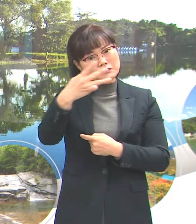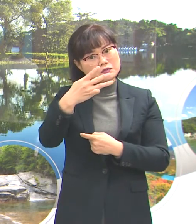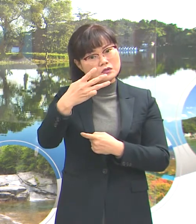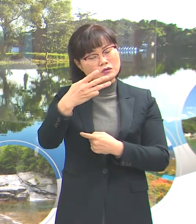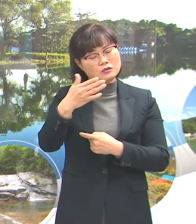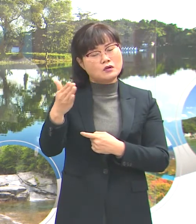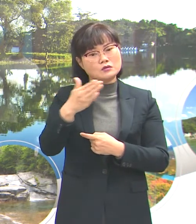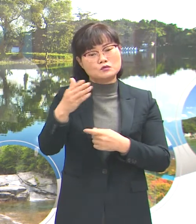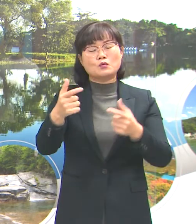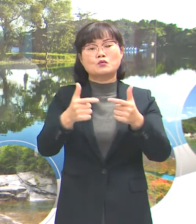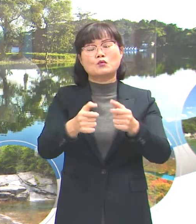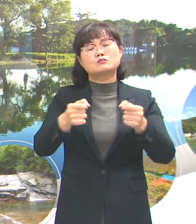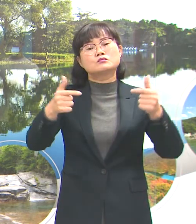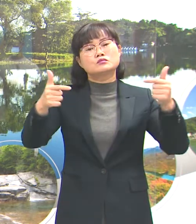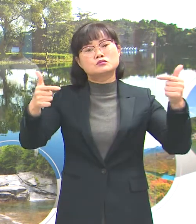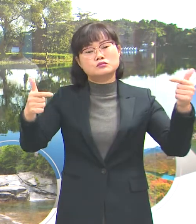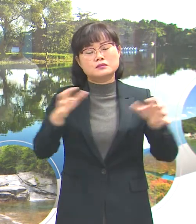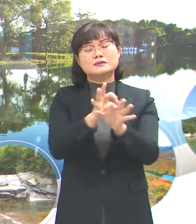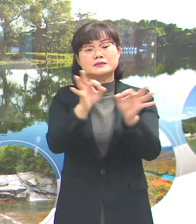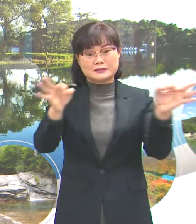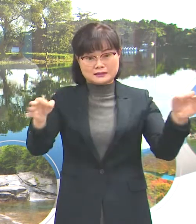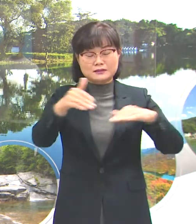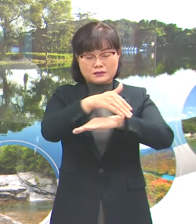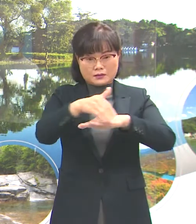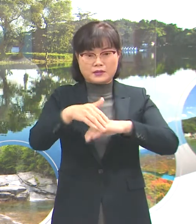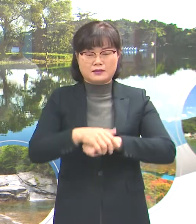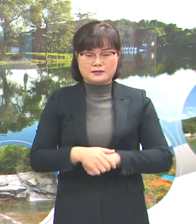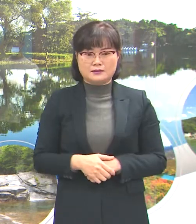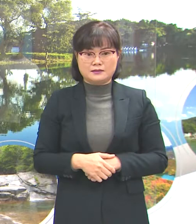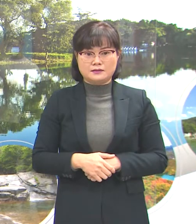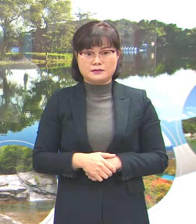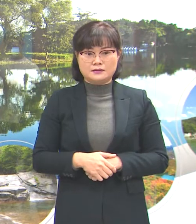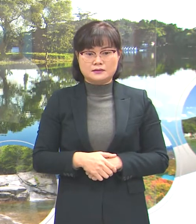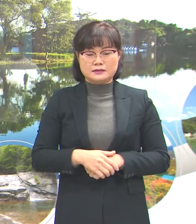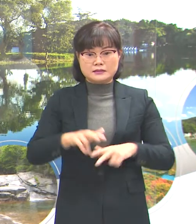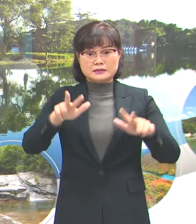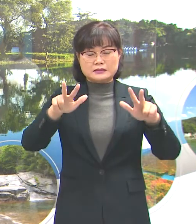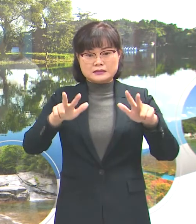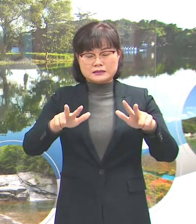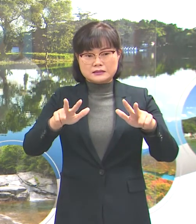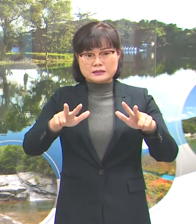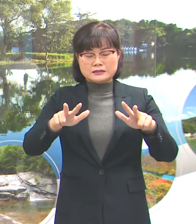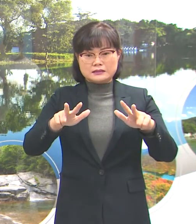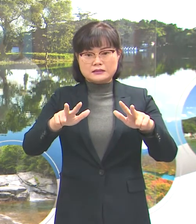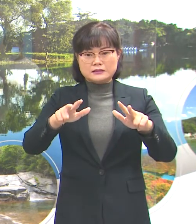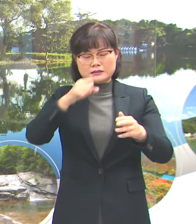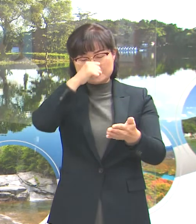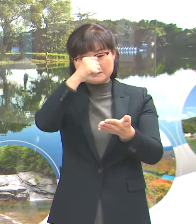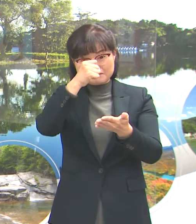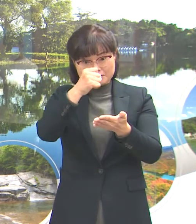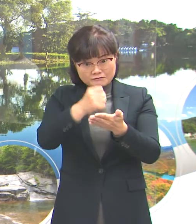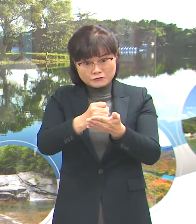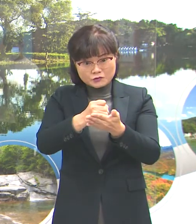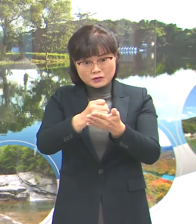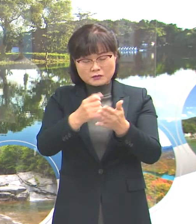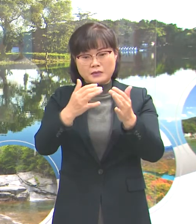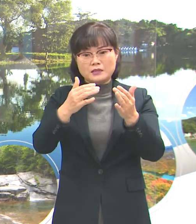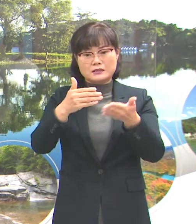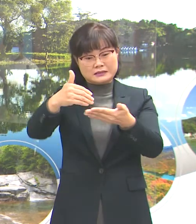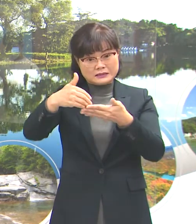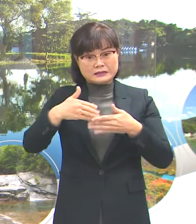늘려 지급할 계획입니다. 지금 기준에 적합한 신청자는 4